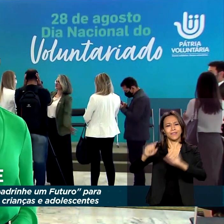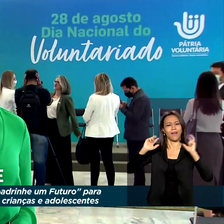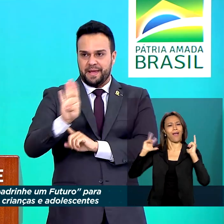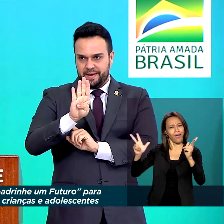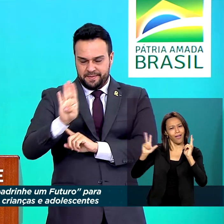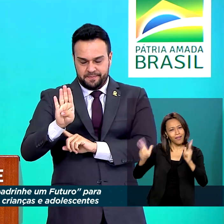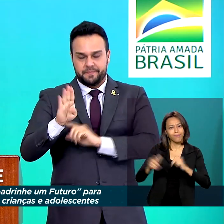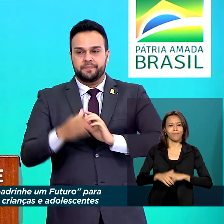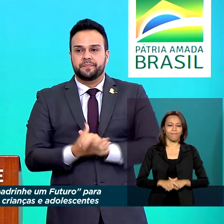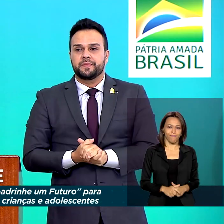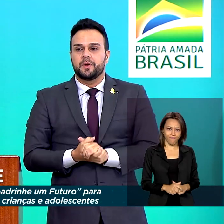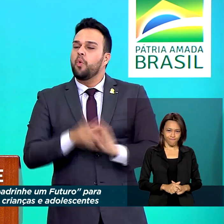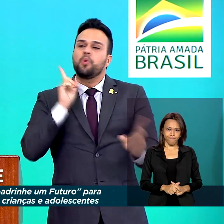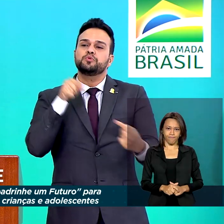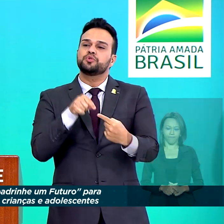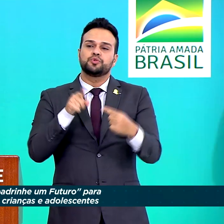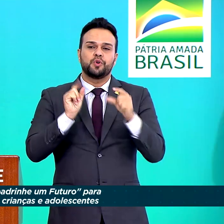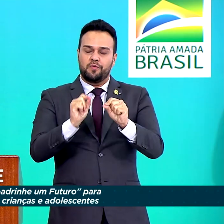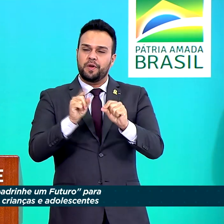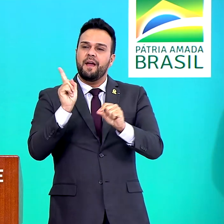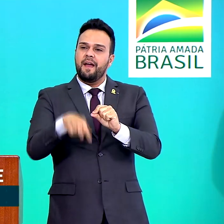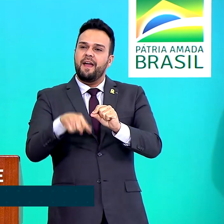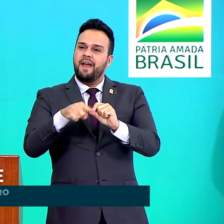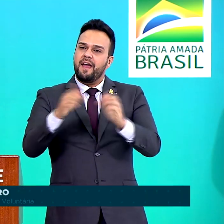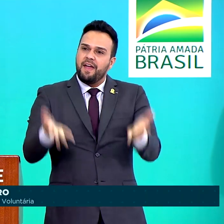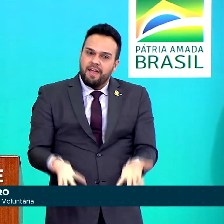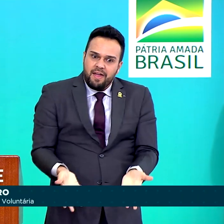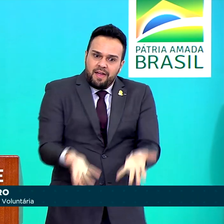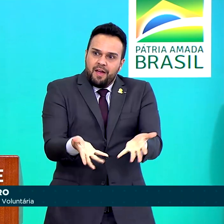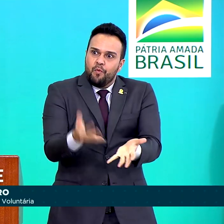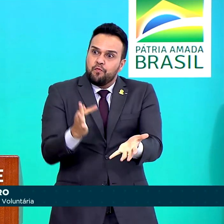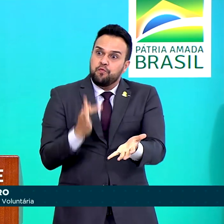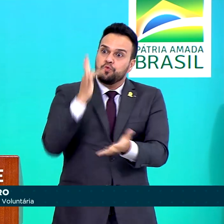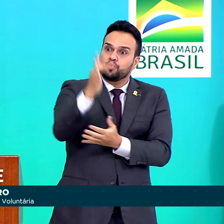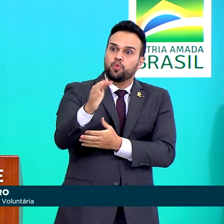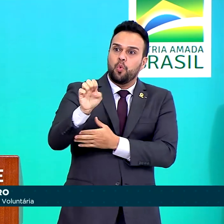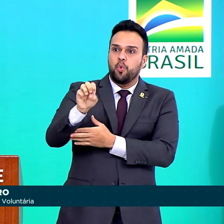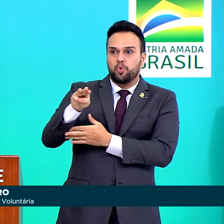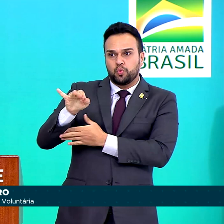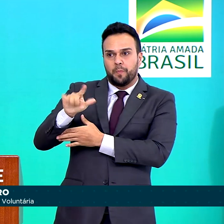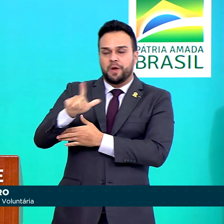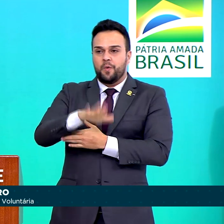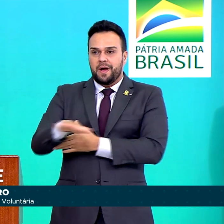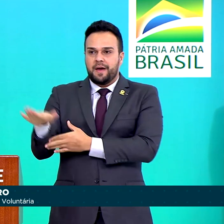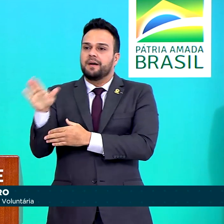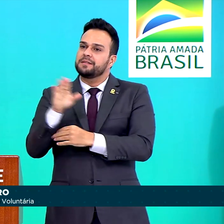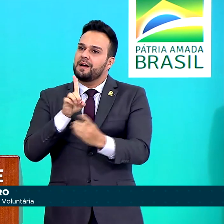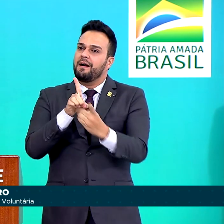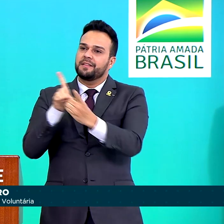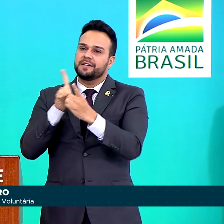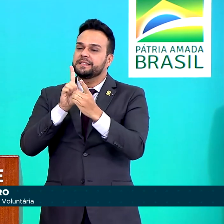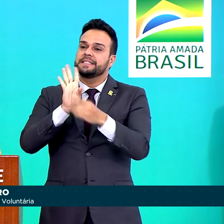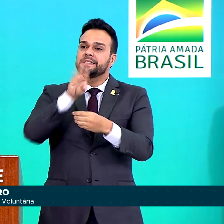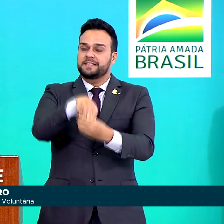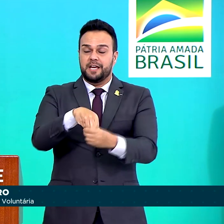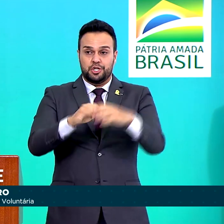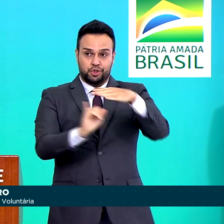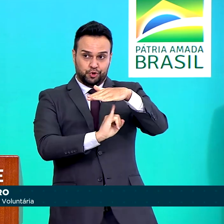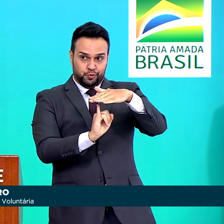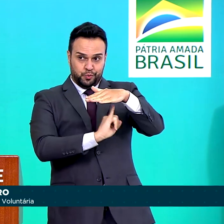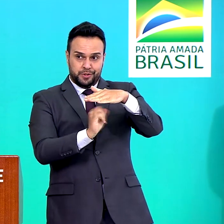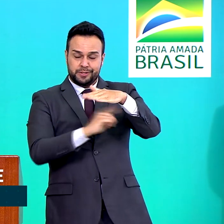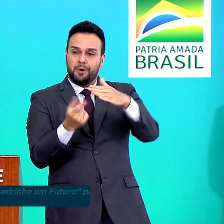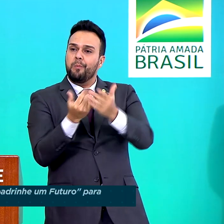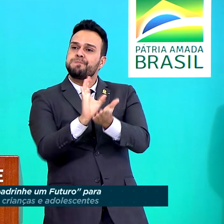de lazer. Nosso objetivo é impactar o futuro de 8 mil crianças e adolescentes atendidos nas instituições